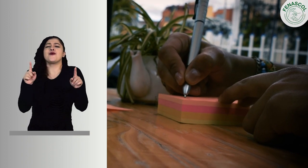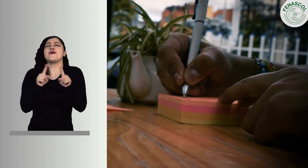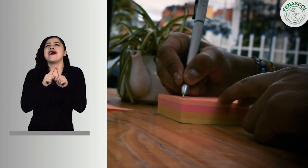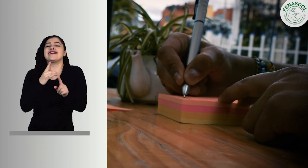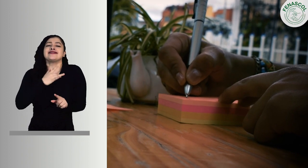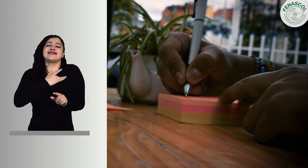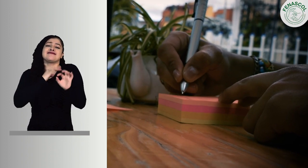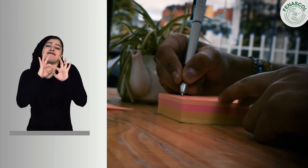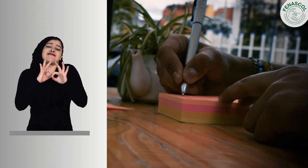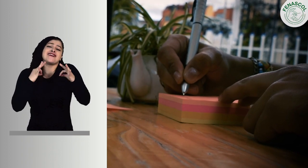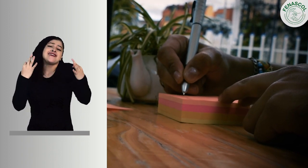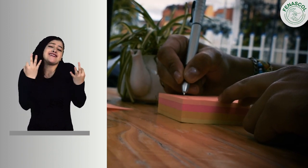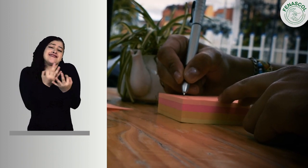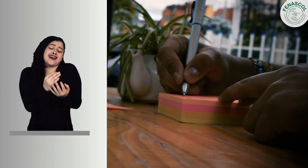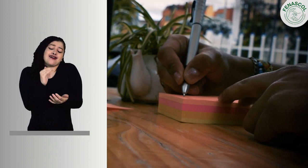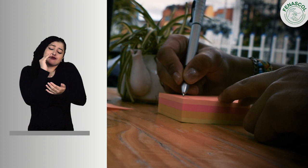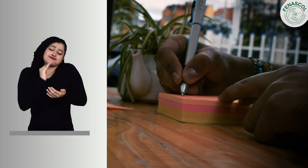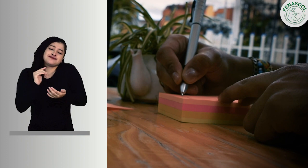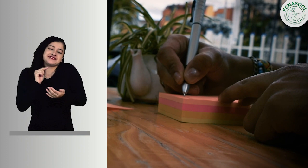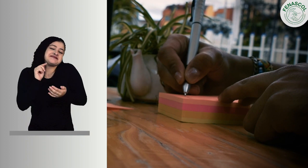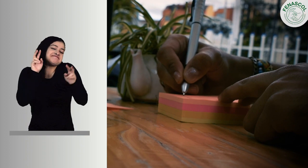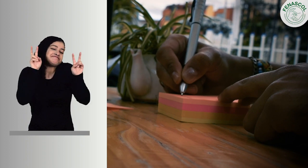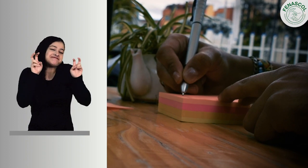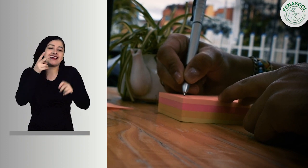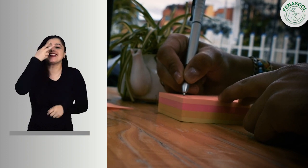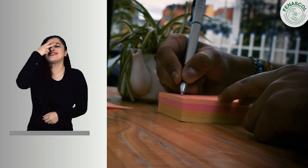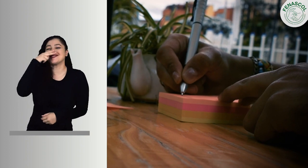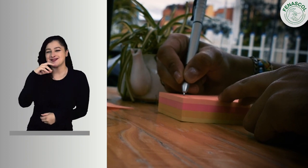parte de su familia. Incluso lo siente como un hijo.